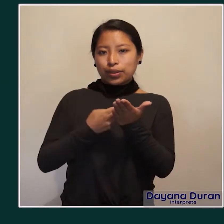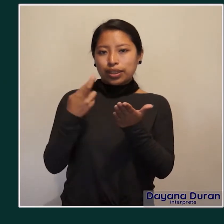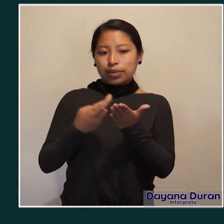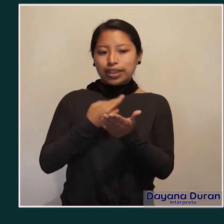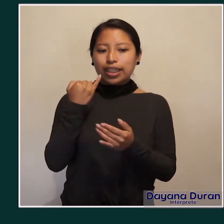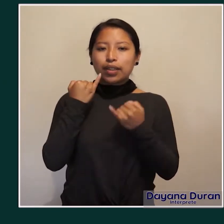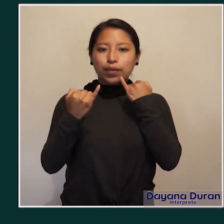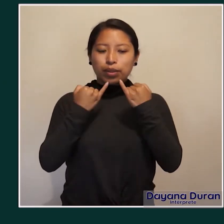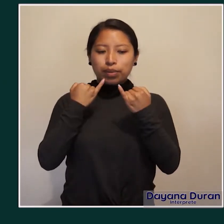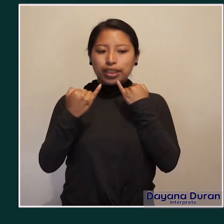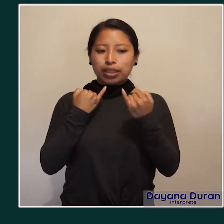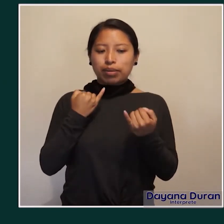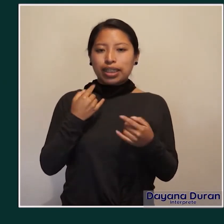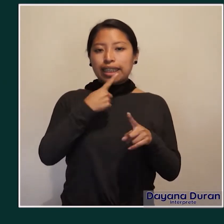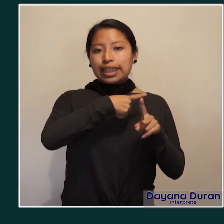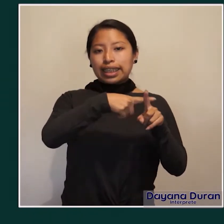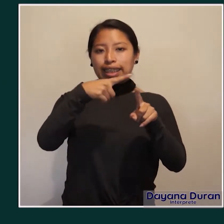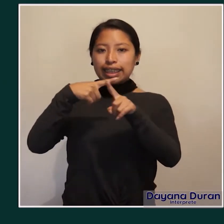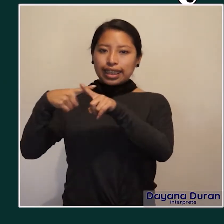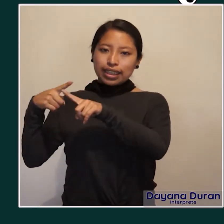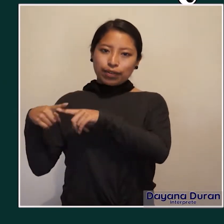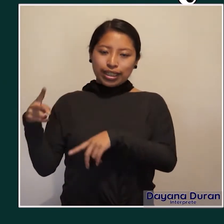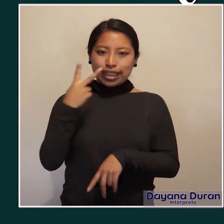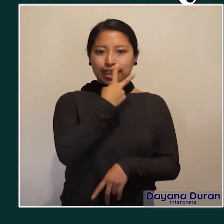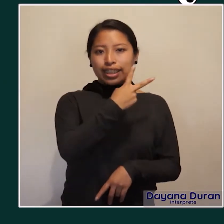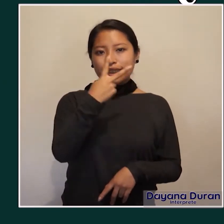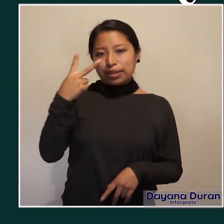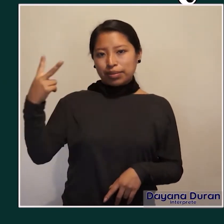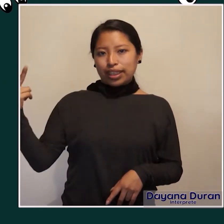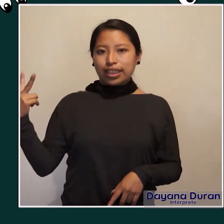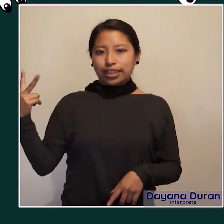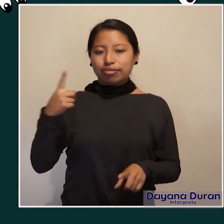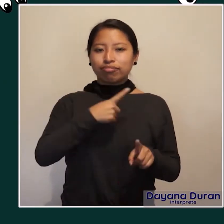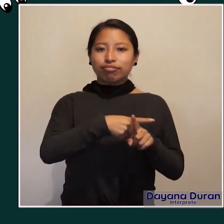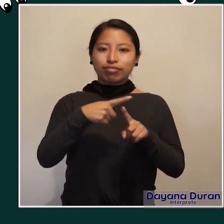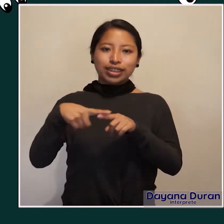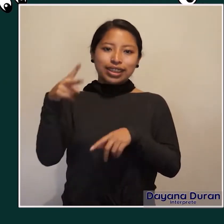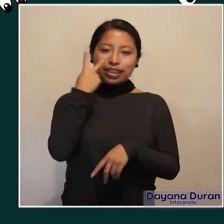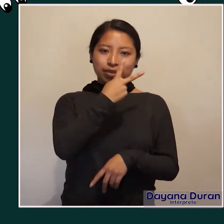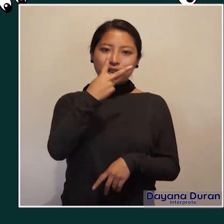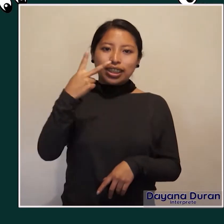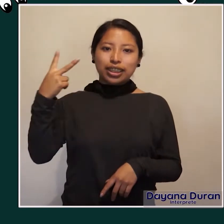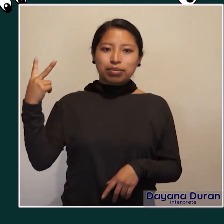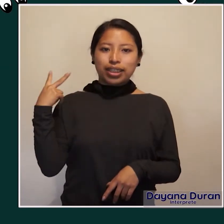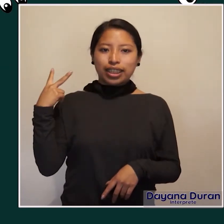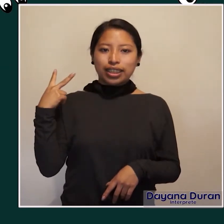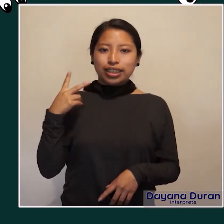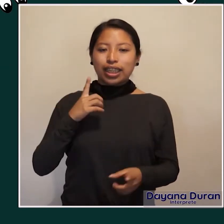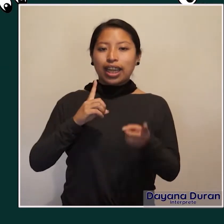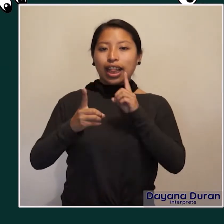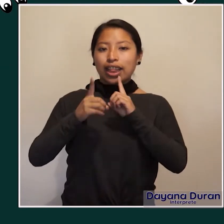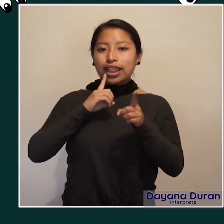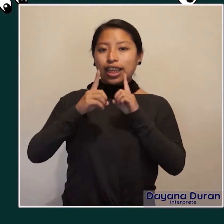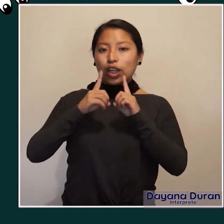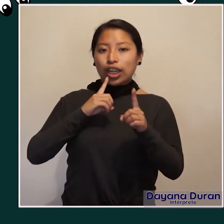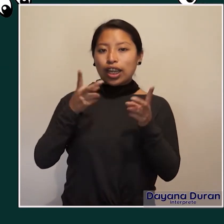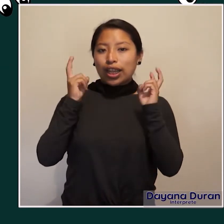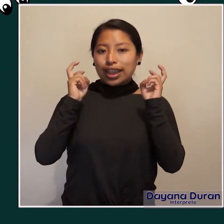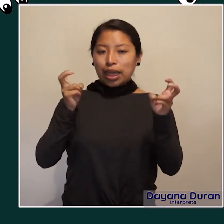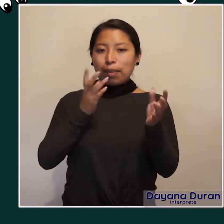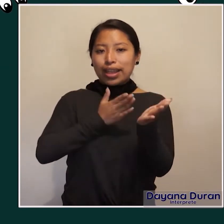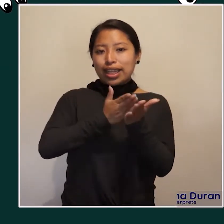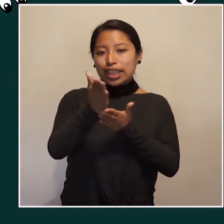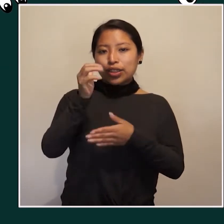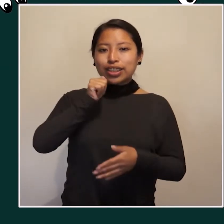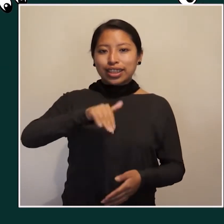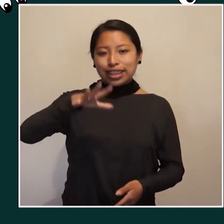Rayuela, tu revista informativa infantil. Desde distintas miradas. Desde distintas miradas. Desde distintas miradas.